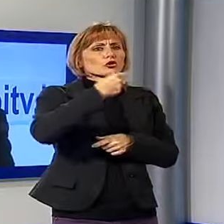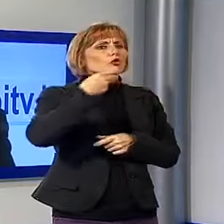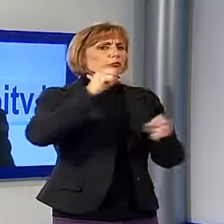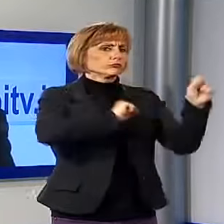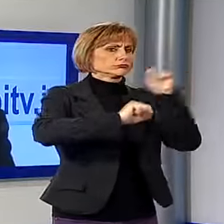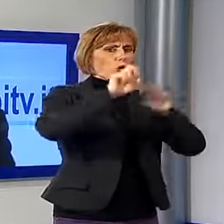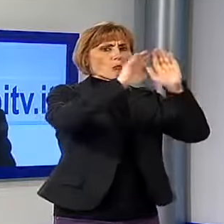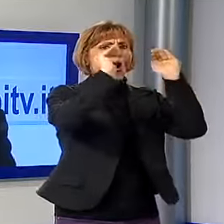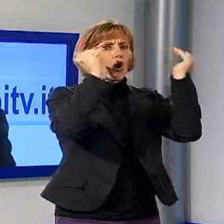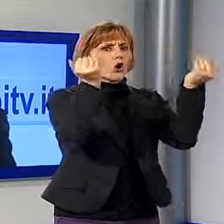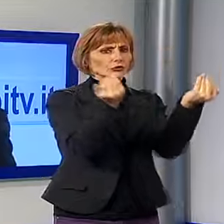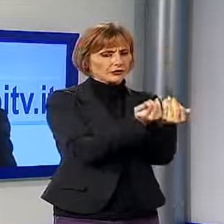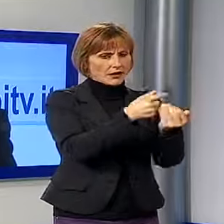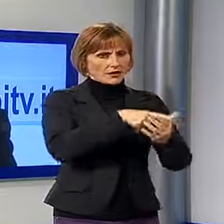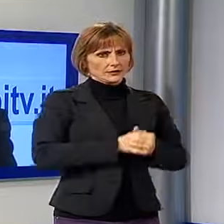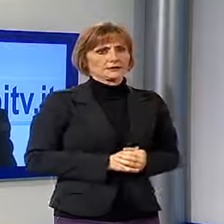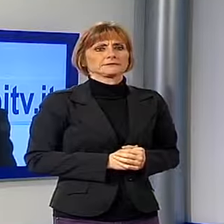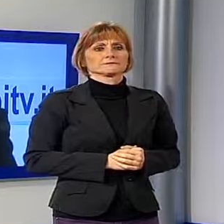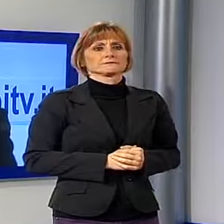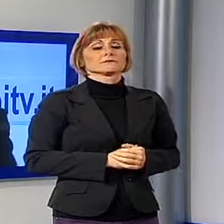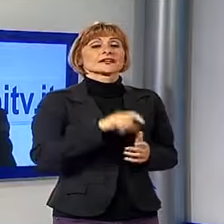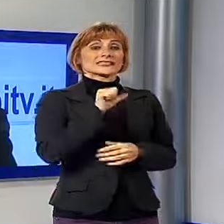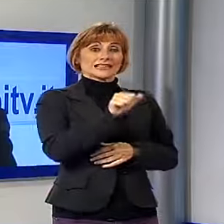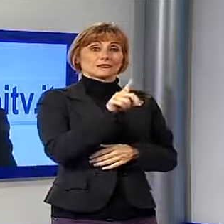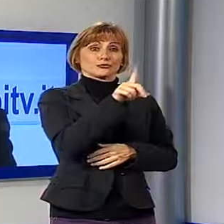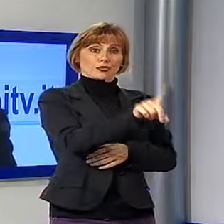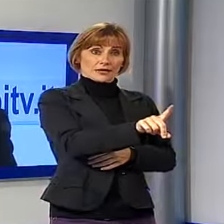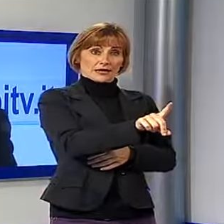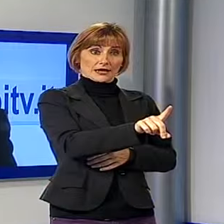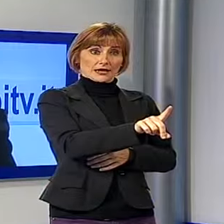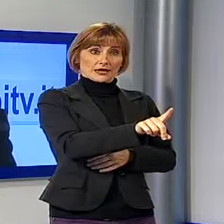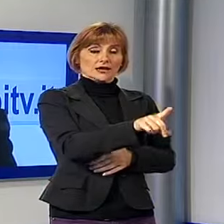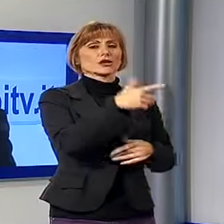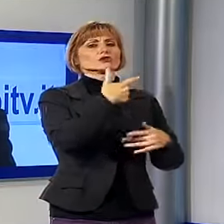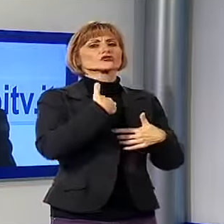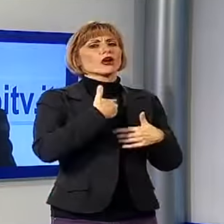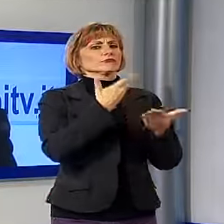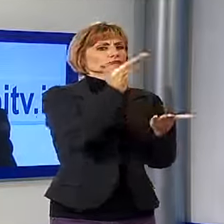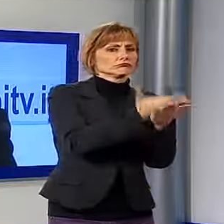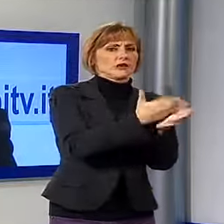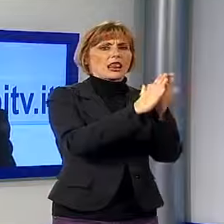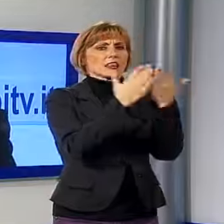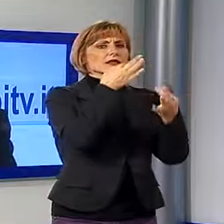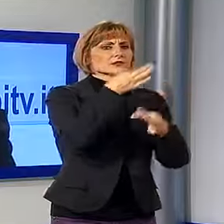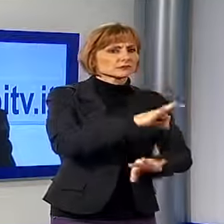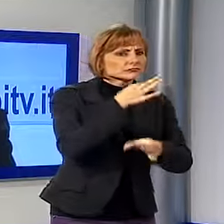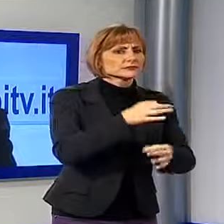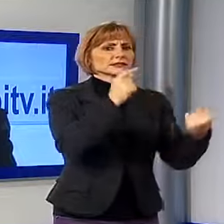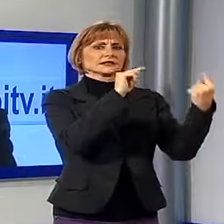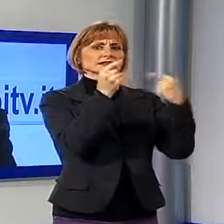mondiale, quindi ogni sabato e domenica avremo presentazioni di libri, di battiti, workshop,